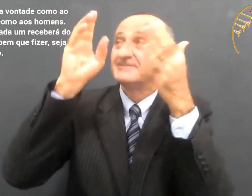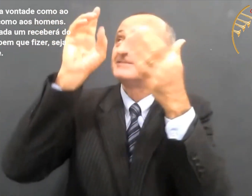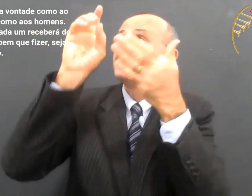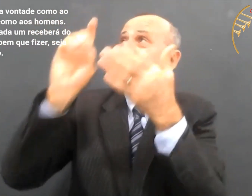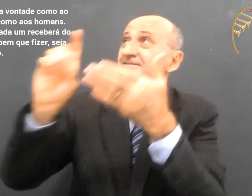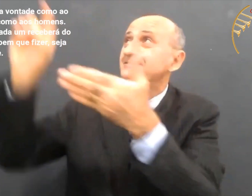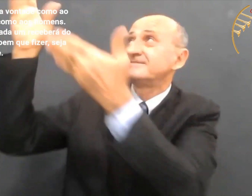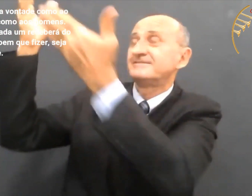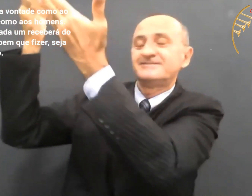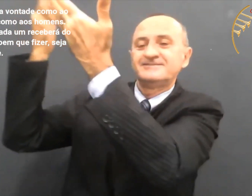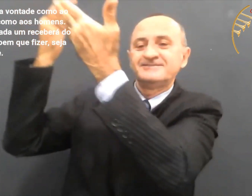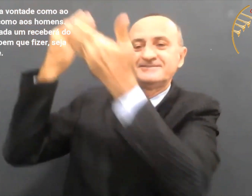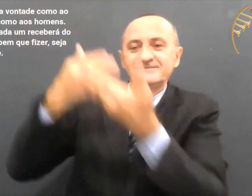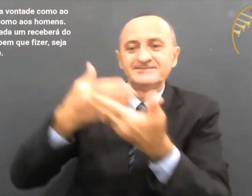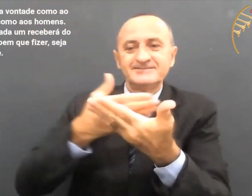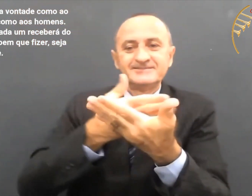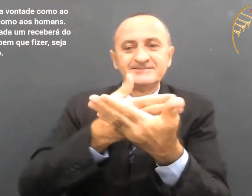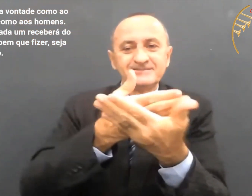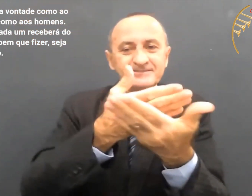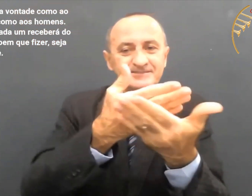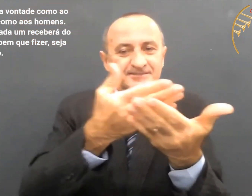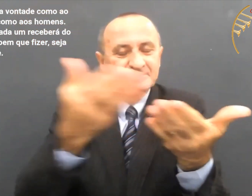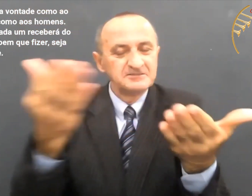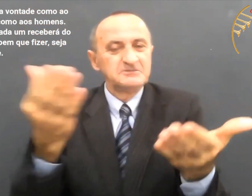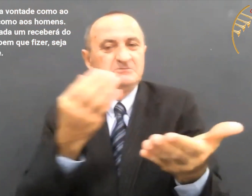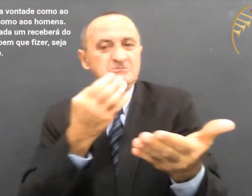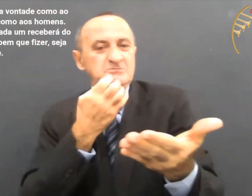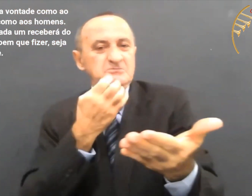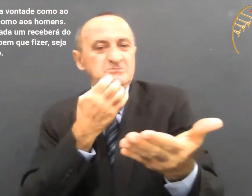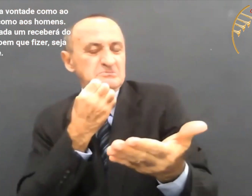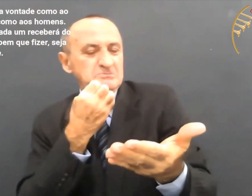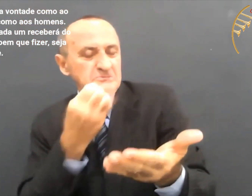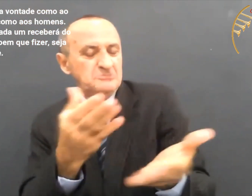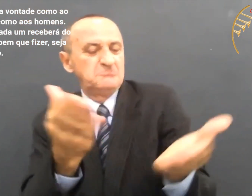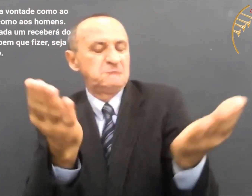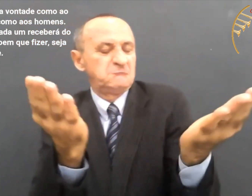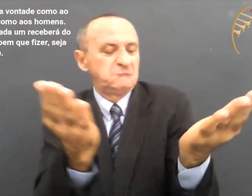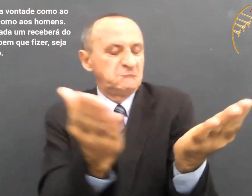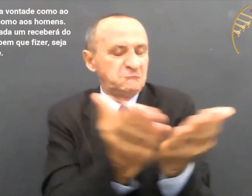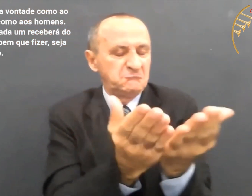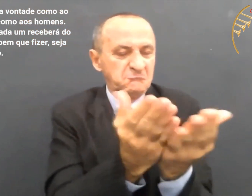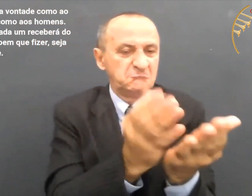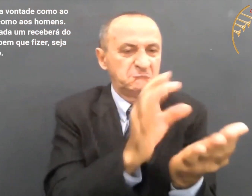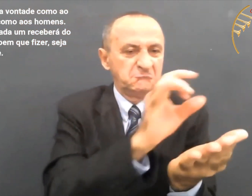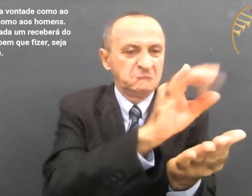Senhor todo o bem que fizer. Seja servo, seja livre.